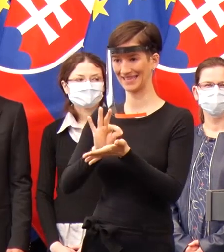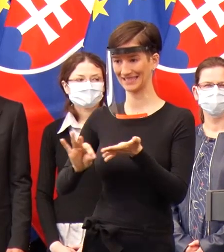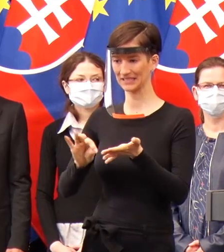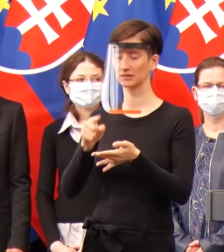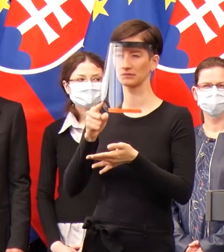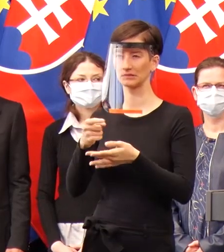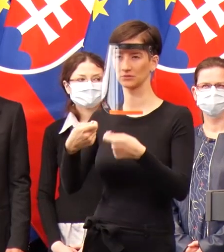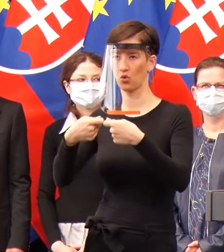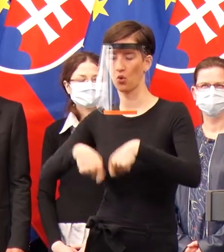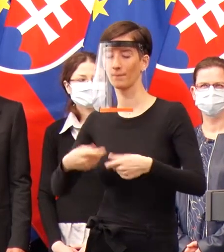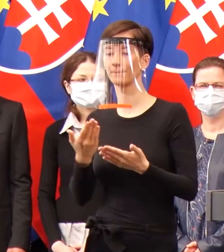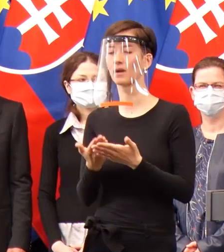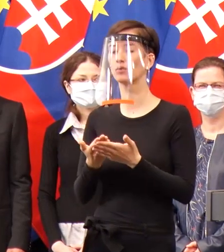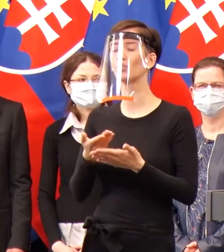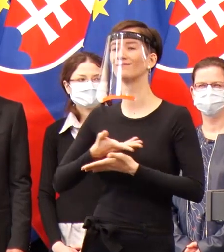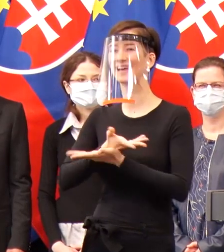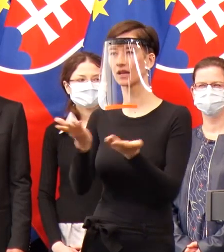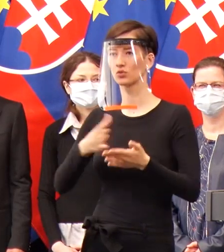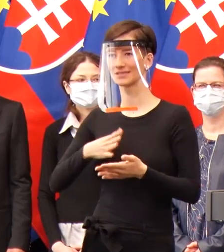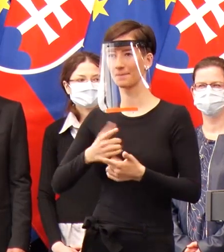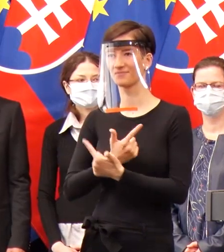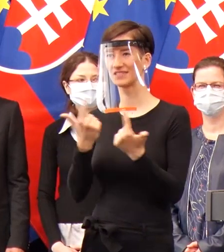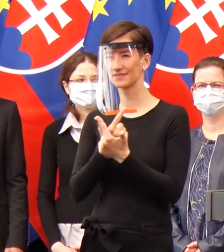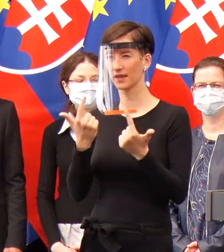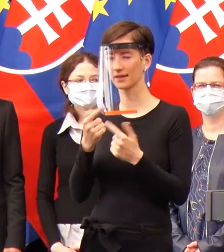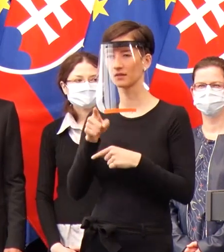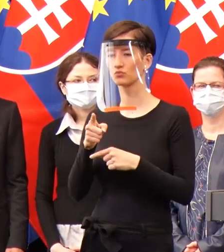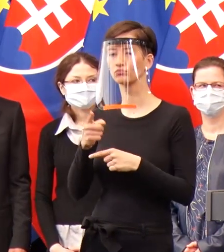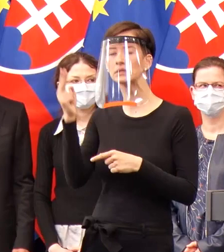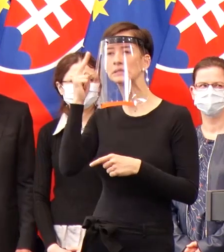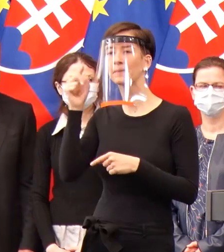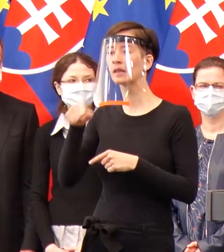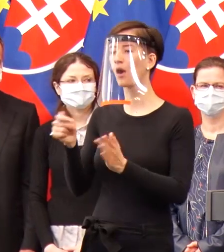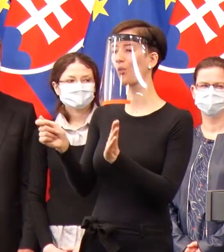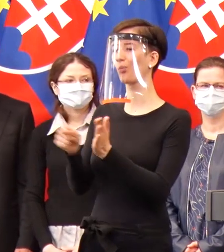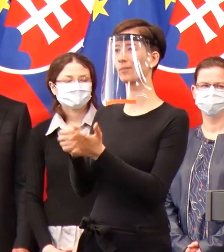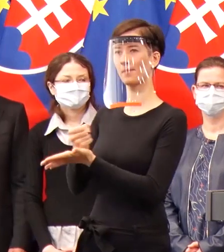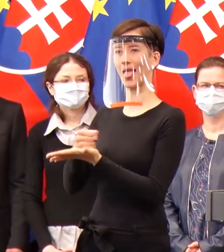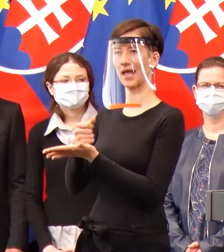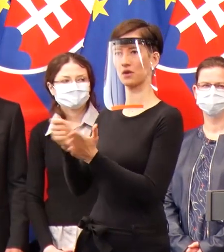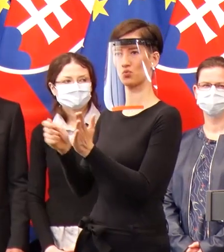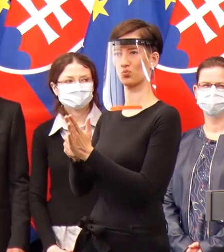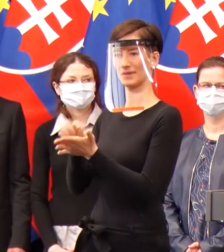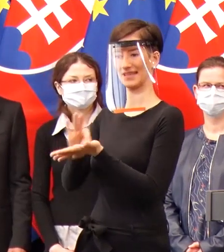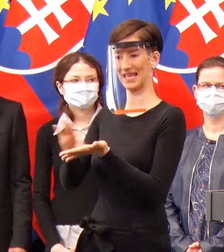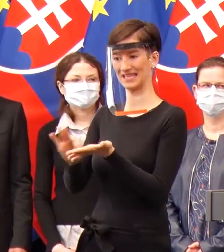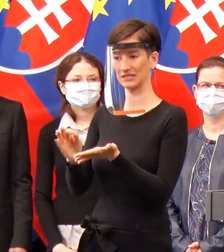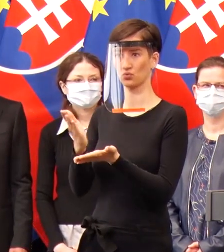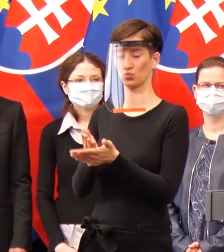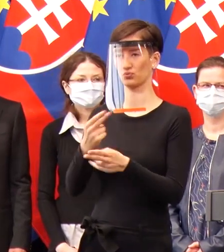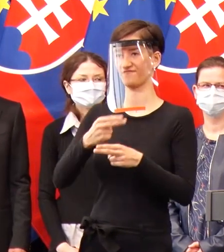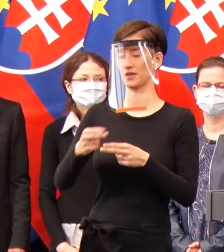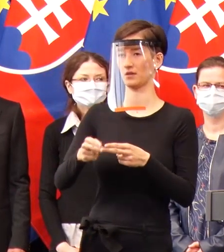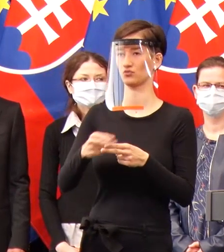vysvetliť aj širokej verejnosti, že to nie je len, že si zakúpime nejaký test a zrazu bude všetko vyriešené. Pozostáva to z